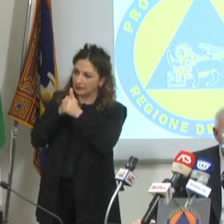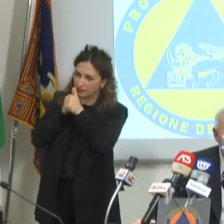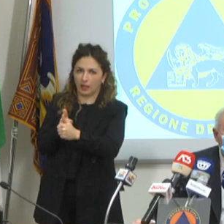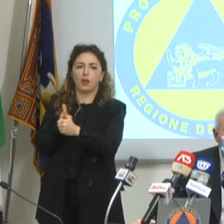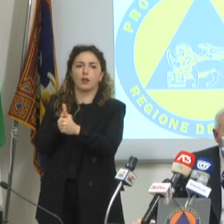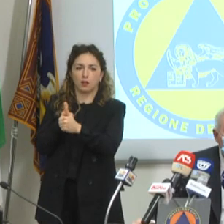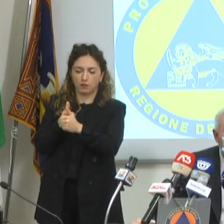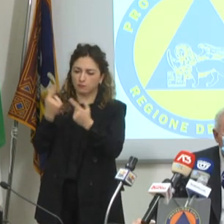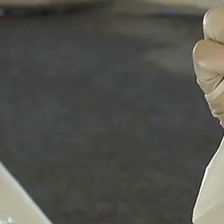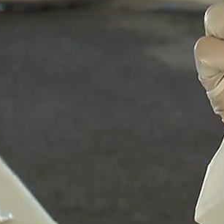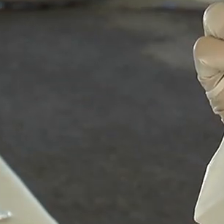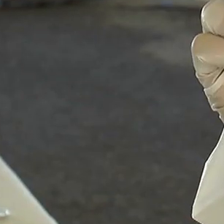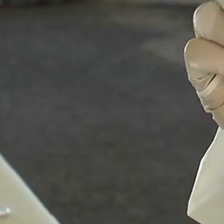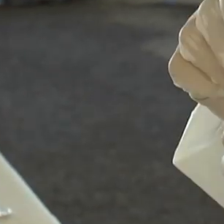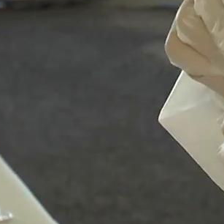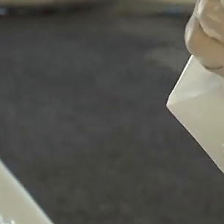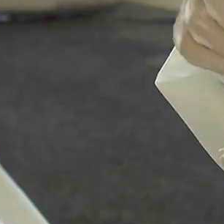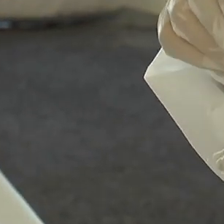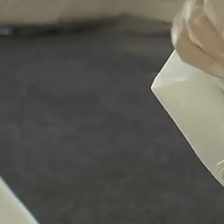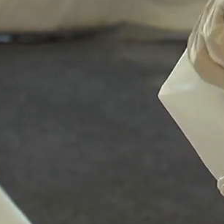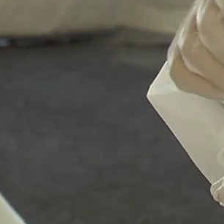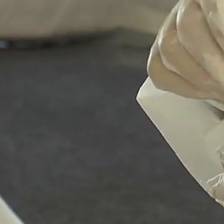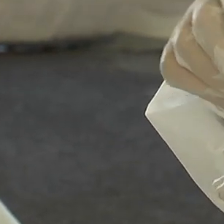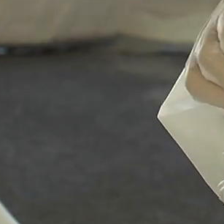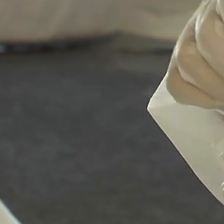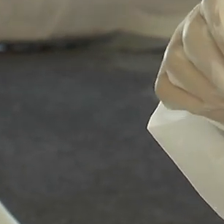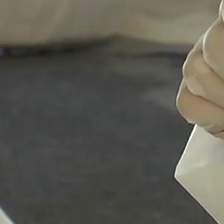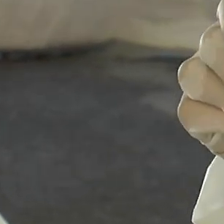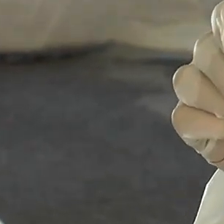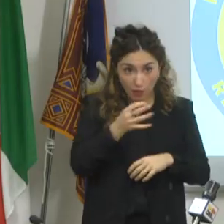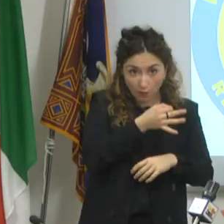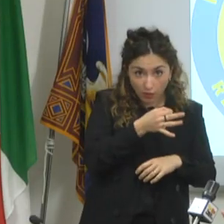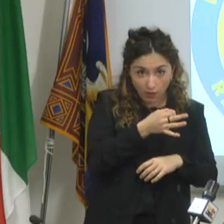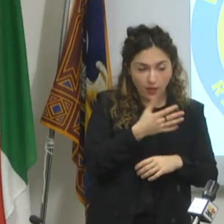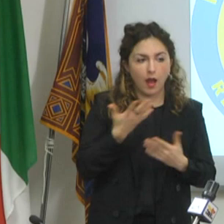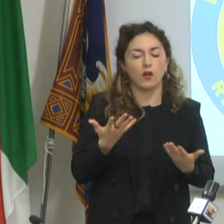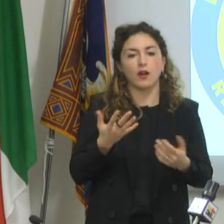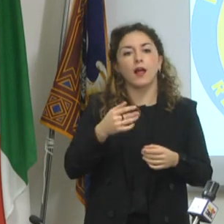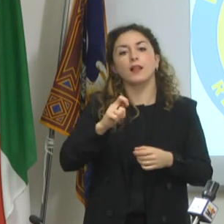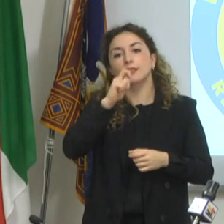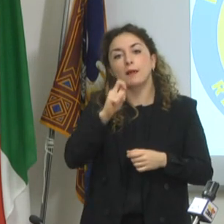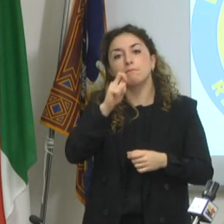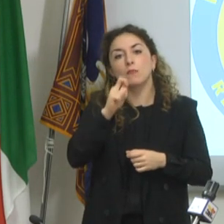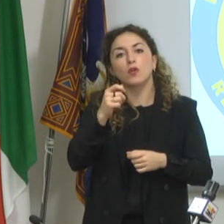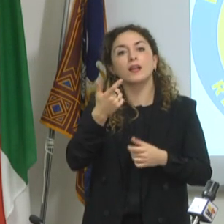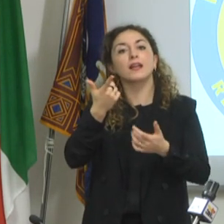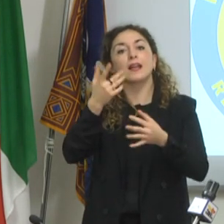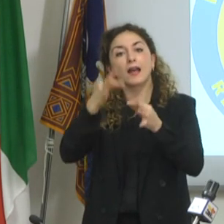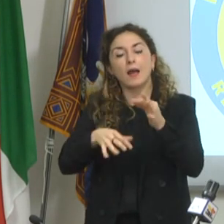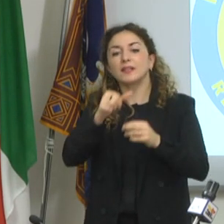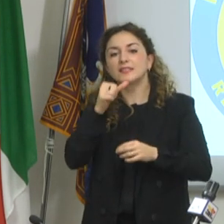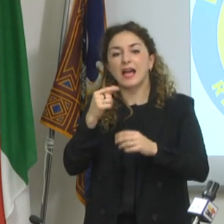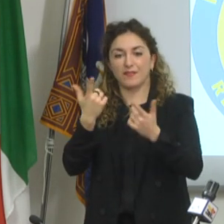Questa è la nostra risposta. Da qui il perché sul distingo tra i due tipi di test. I tamponi rapidi sono e vengono utilizzati per screening.